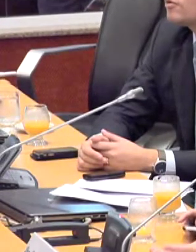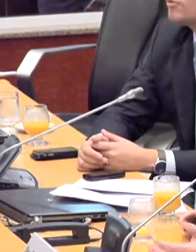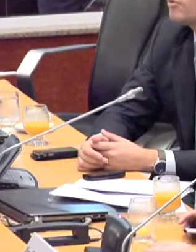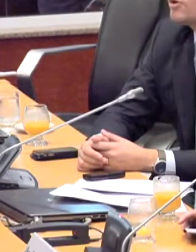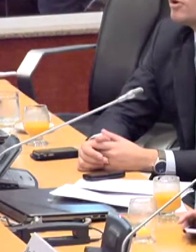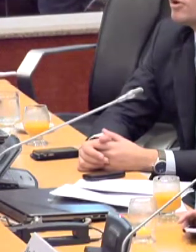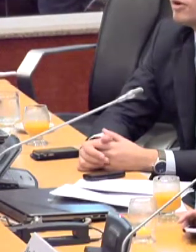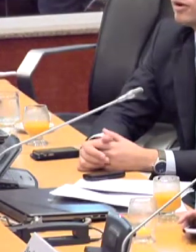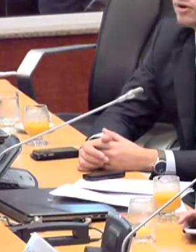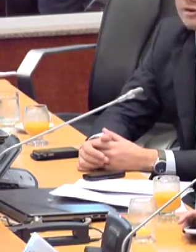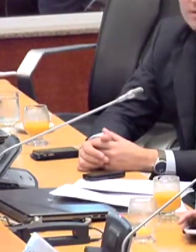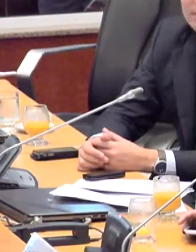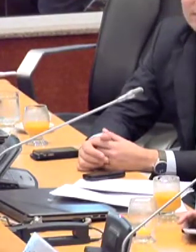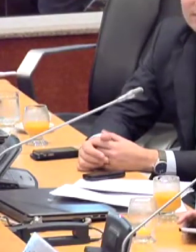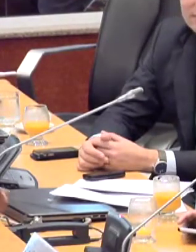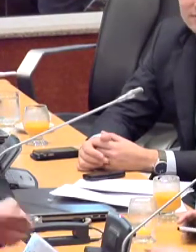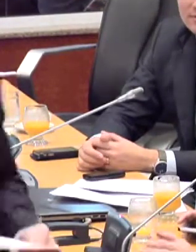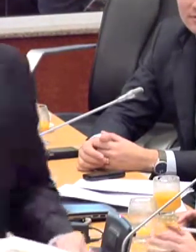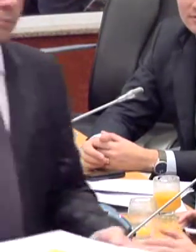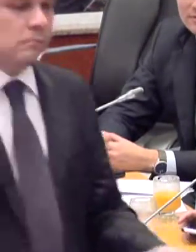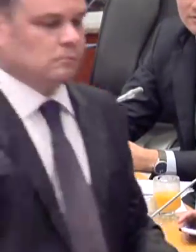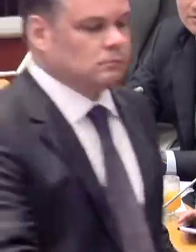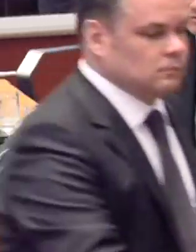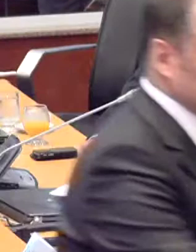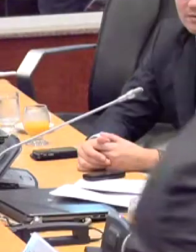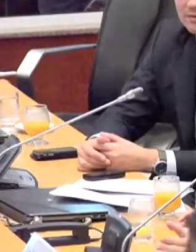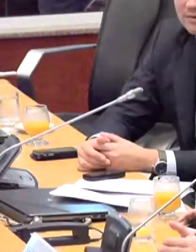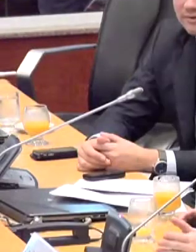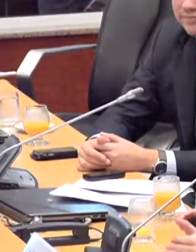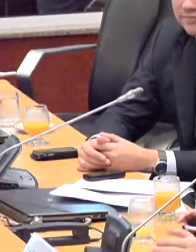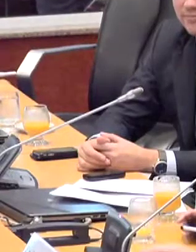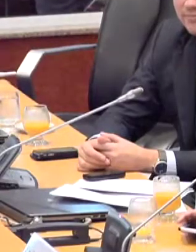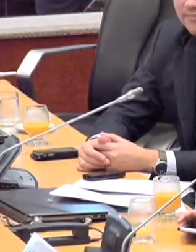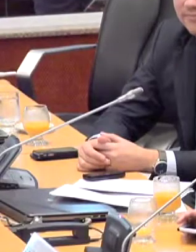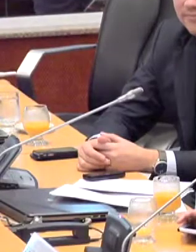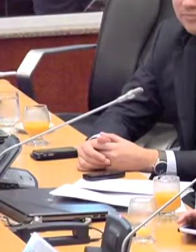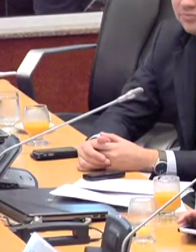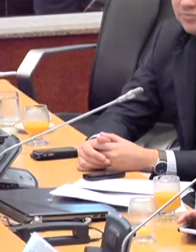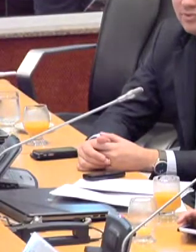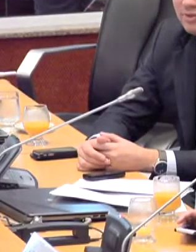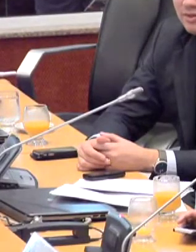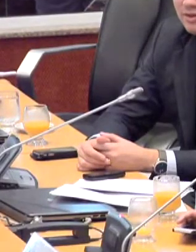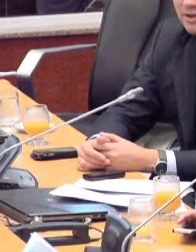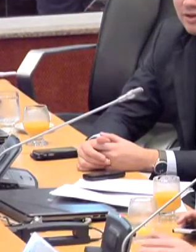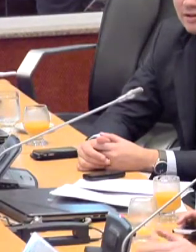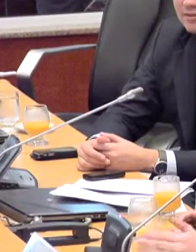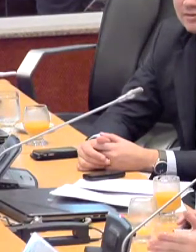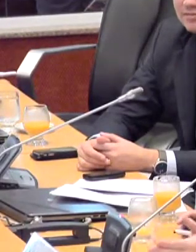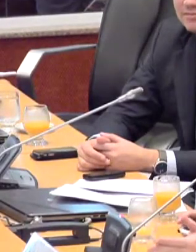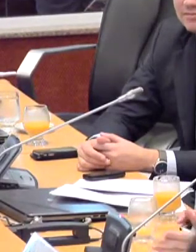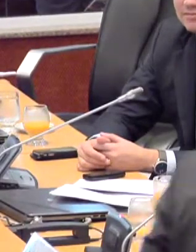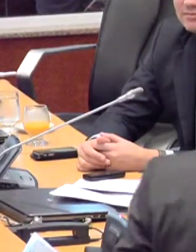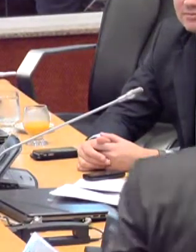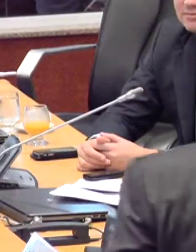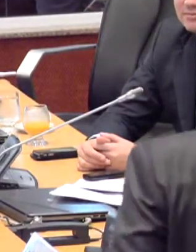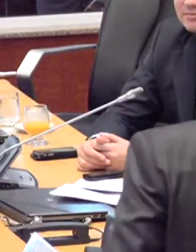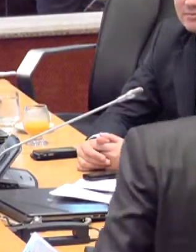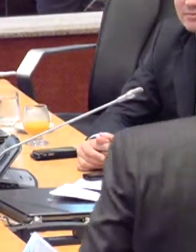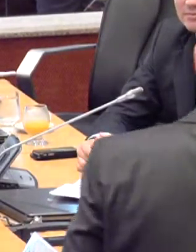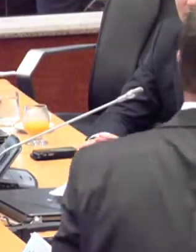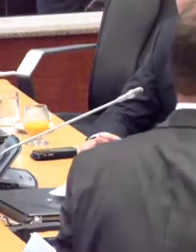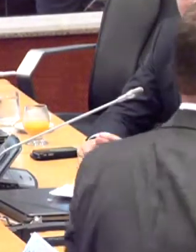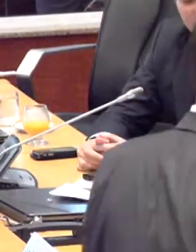homenagearam com essa votação, e tenho certeza que a Exª fará um grande mandato como deputada federal. E, ao mesmo tempo,